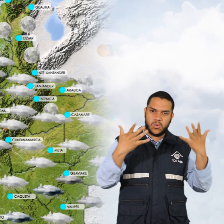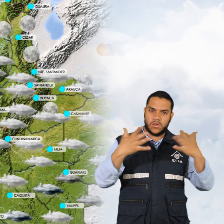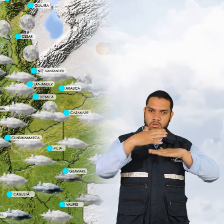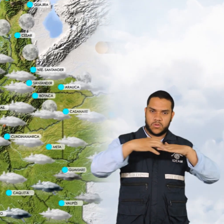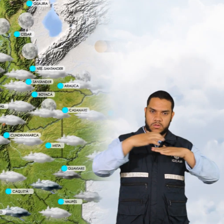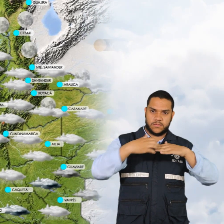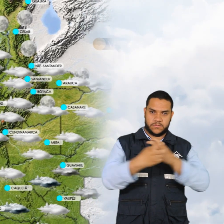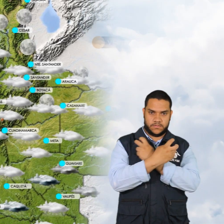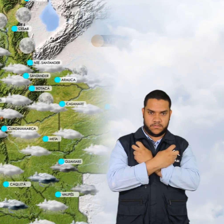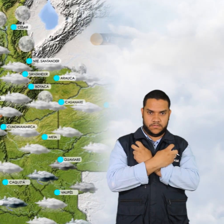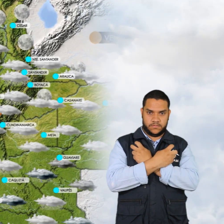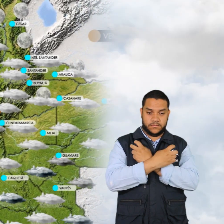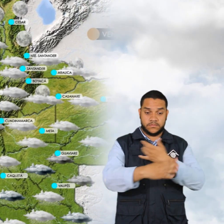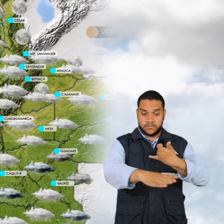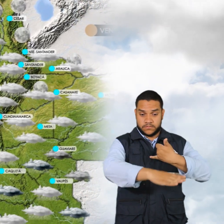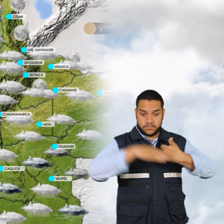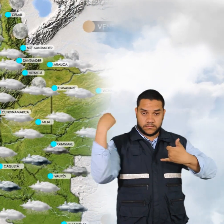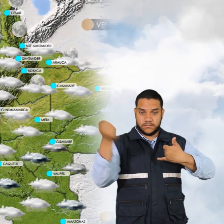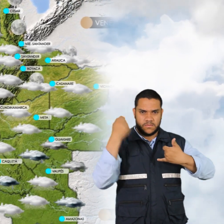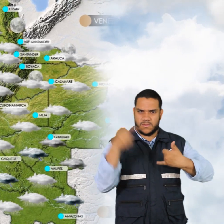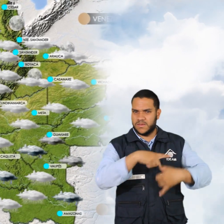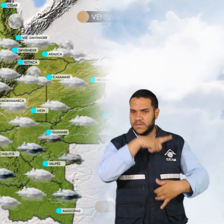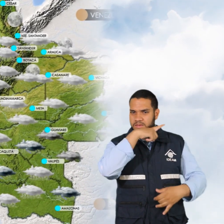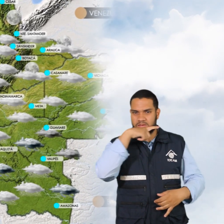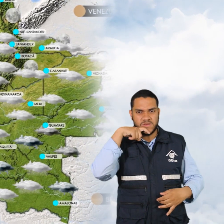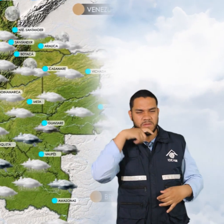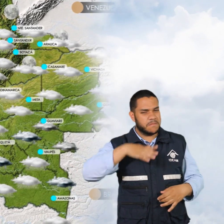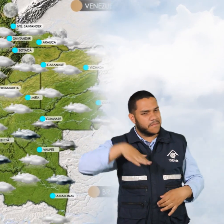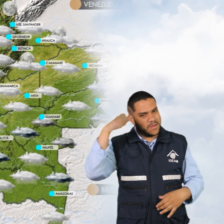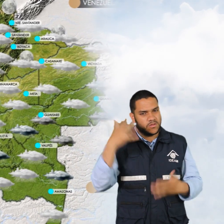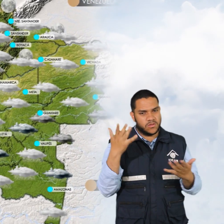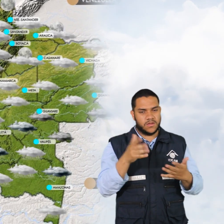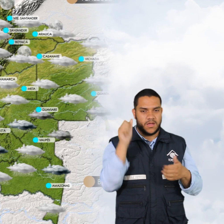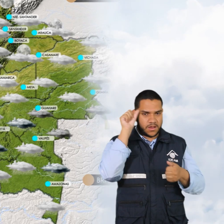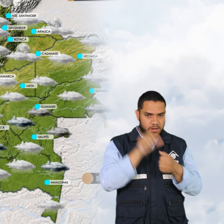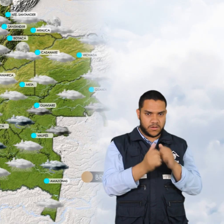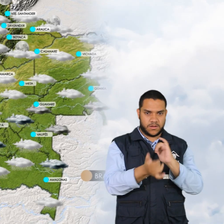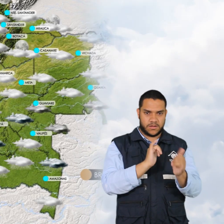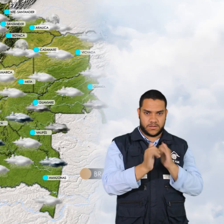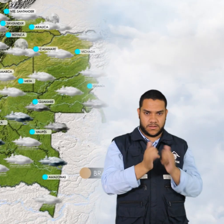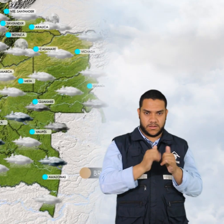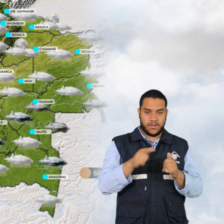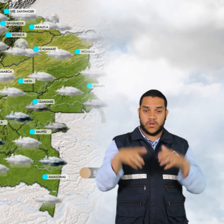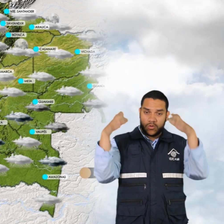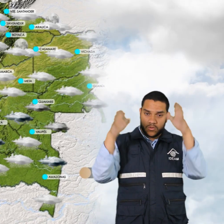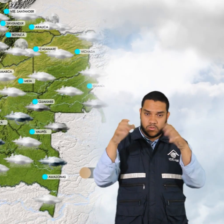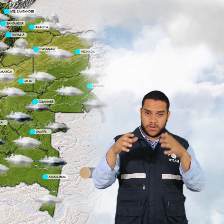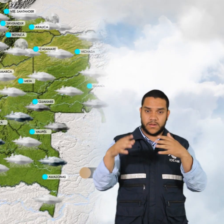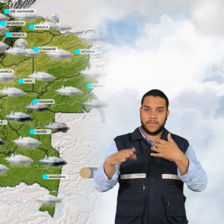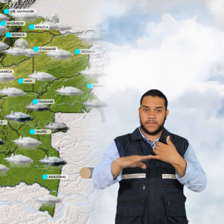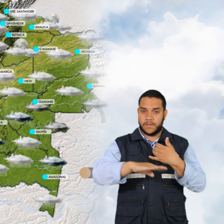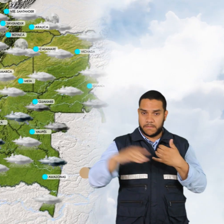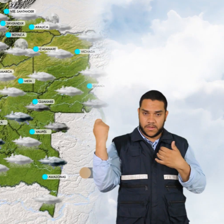En la orinoquía condiciones secas especialmente en Arauca y Casanare. Condiciones de lluvia en Mete y Bichada. En sectores de la